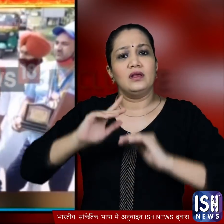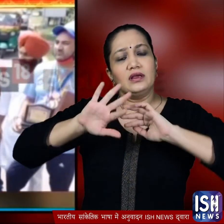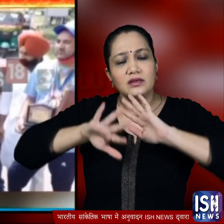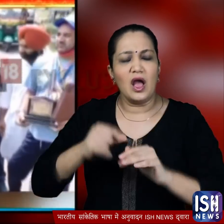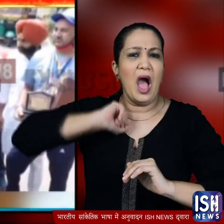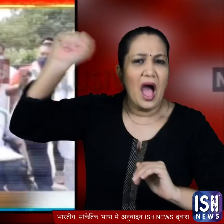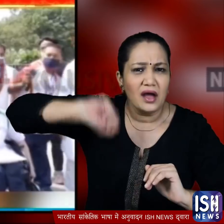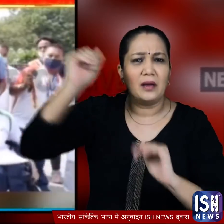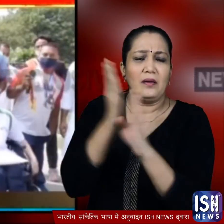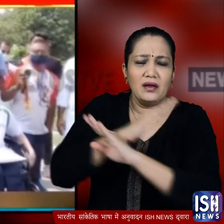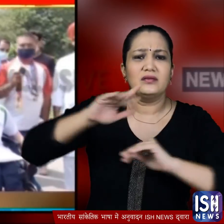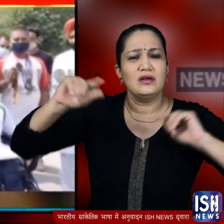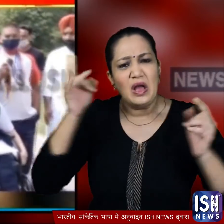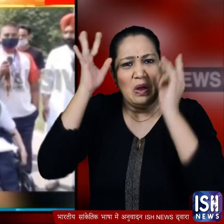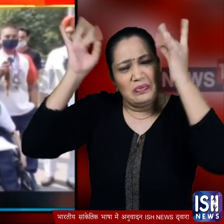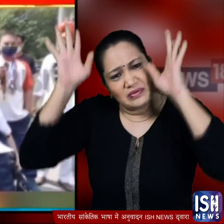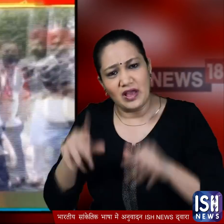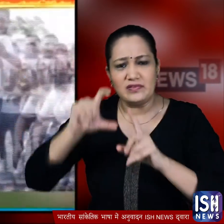नारे बाजी कर मुख्य मंतरी के खिलाव घुसा भी जायर किया